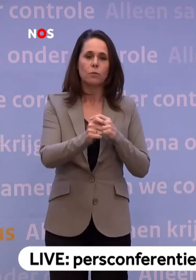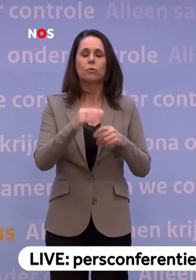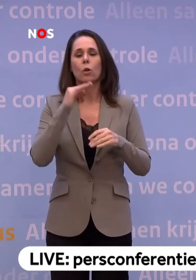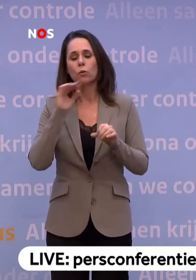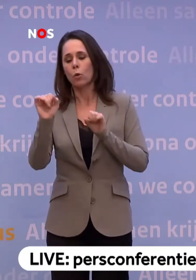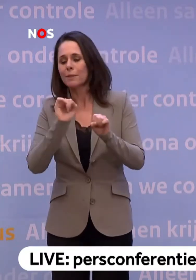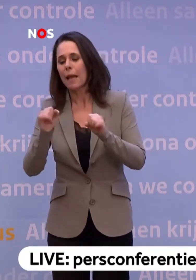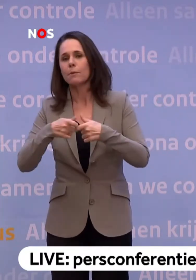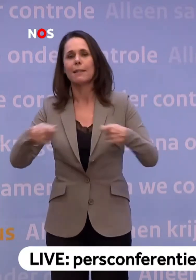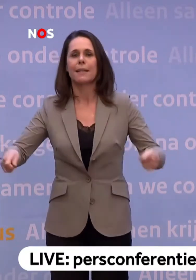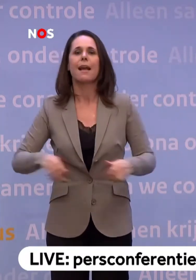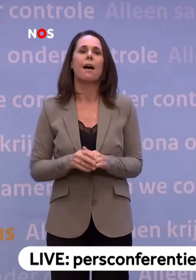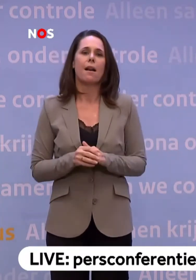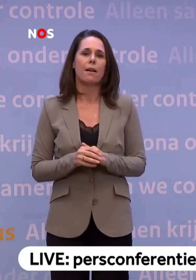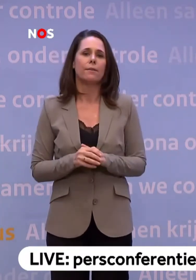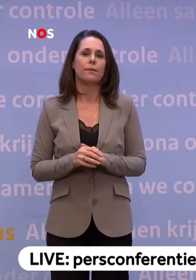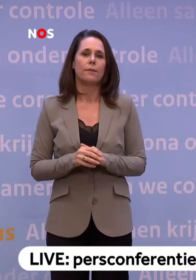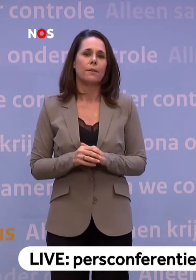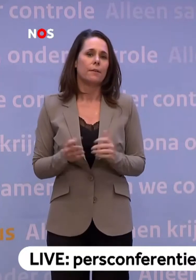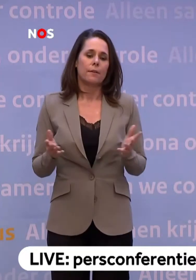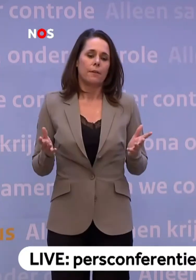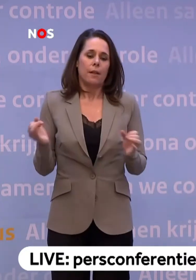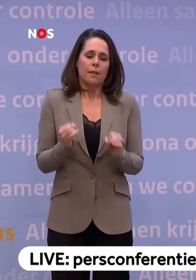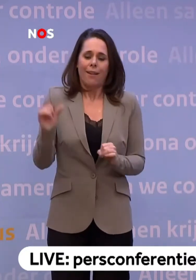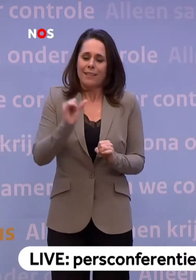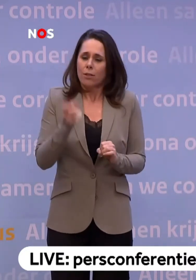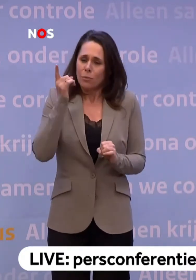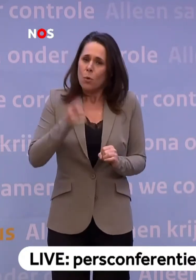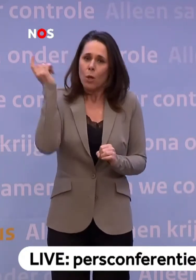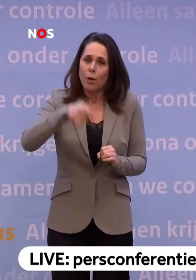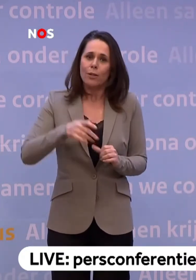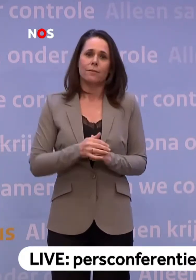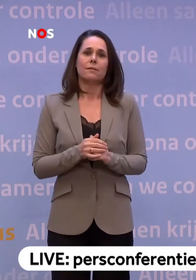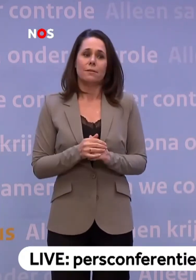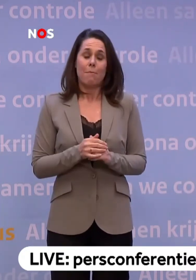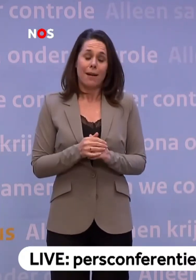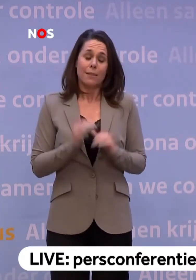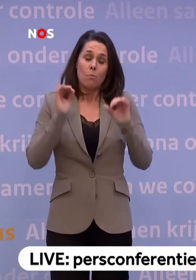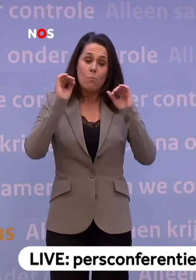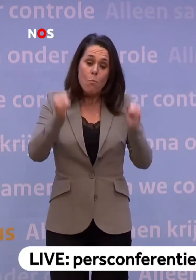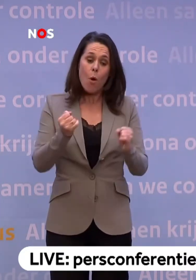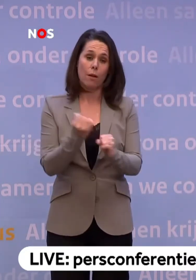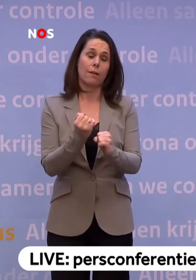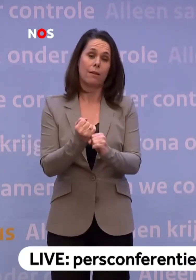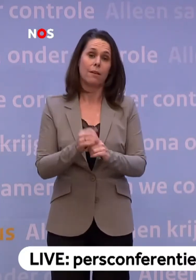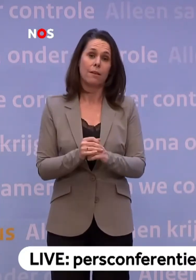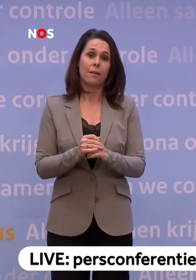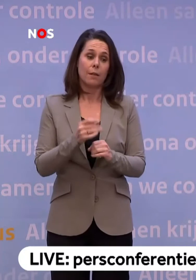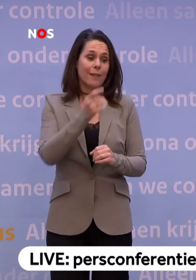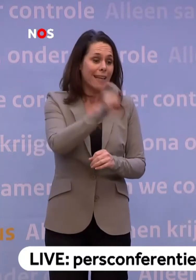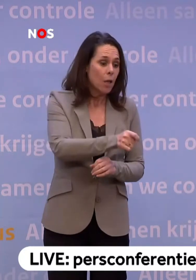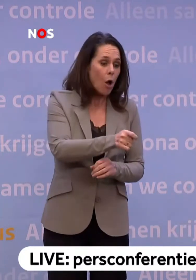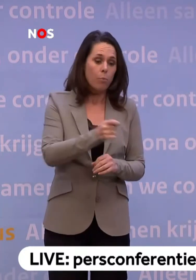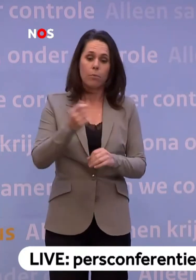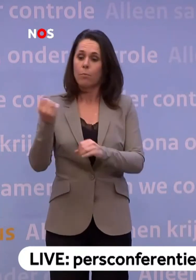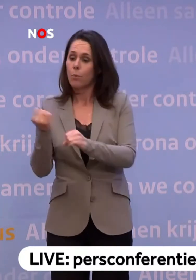materialen... ...dat het niet anders kan dan dat het moet lukken. Ik zeg er alleen bij, het is een taaie klus. En we zullen het en moeten hebben van de inkoop en van